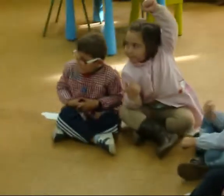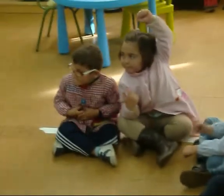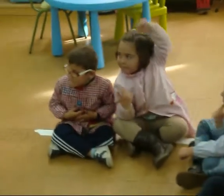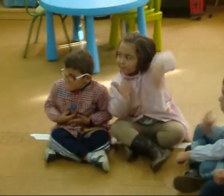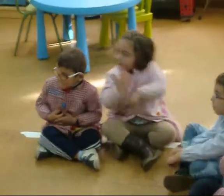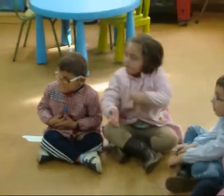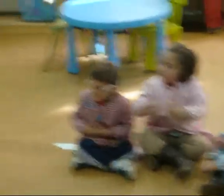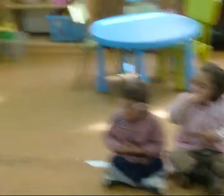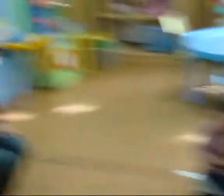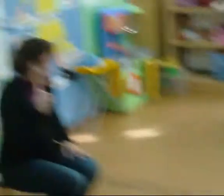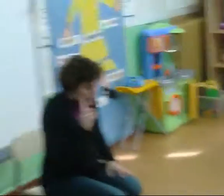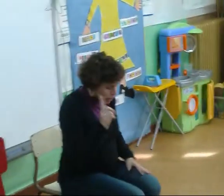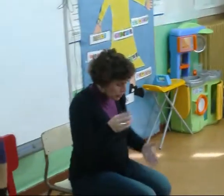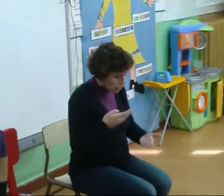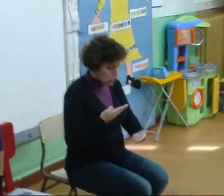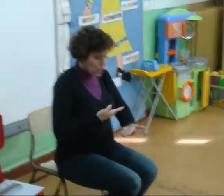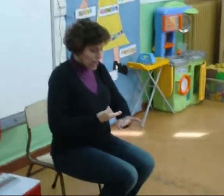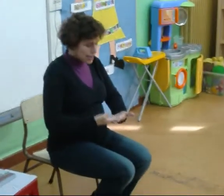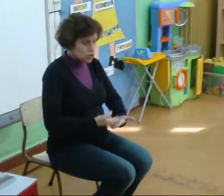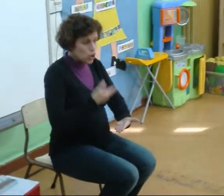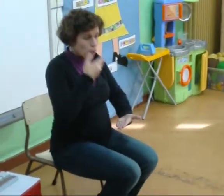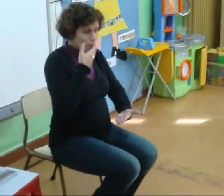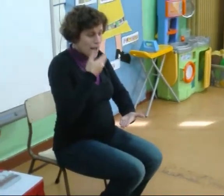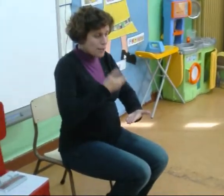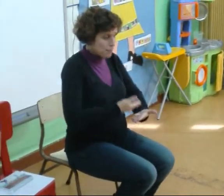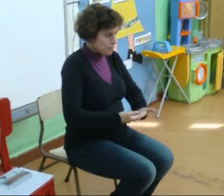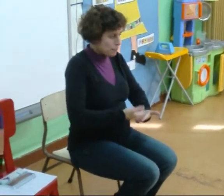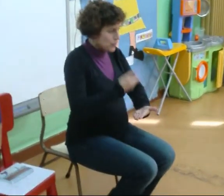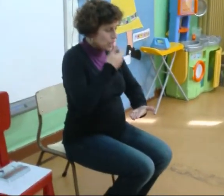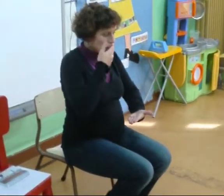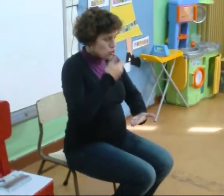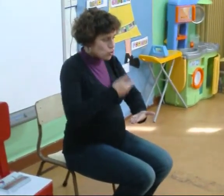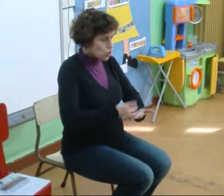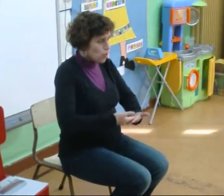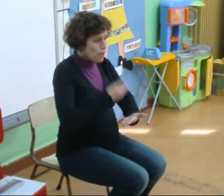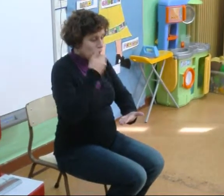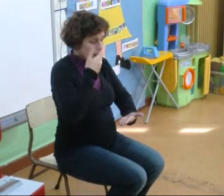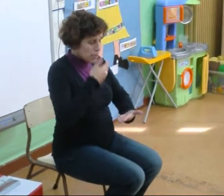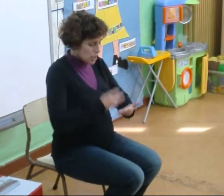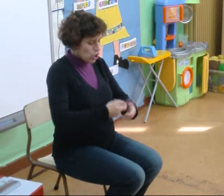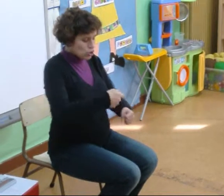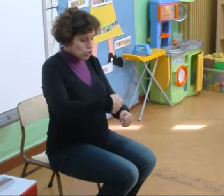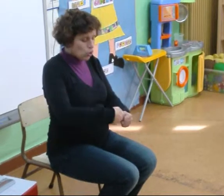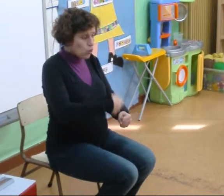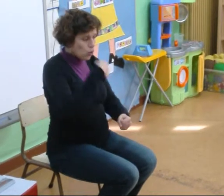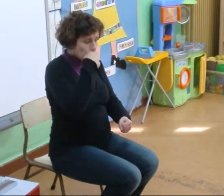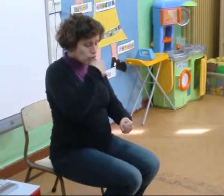Que é moi parecido Pero non igual A sopa Sopa Yogur